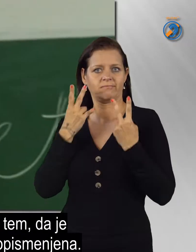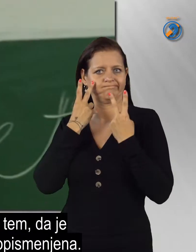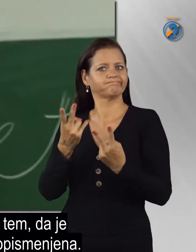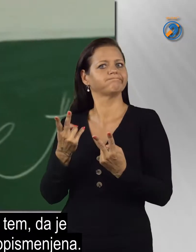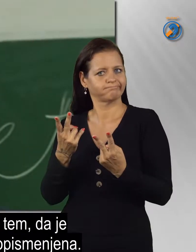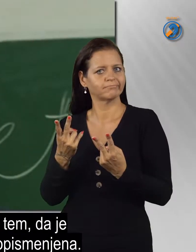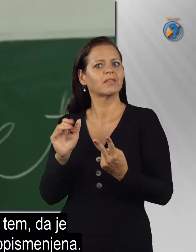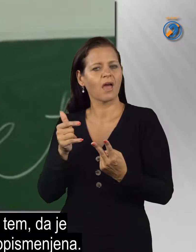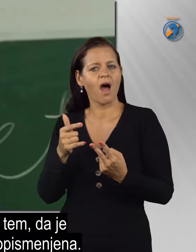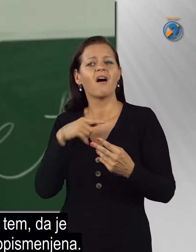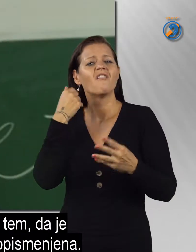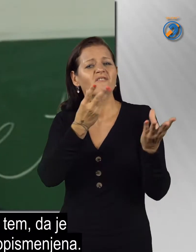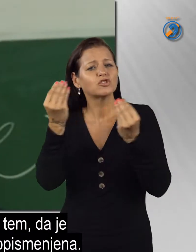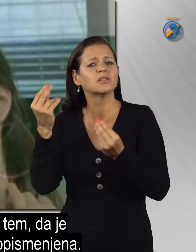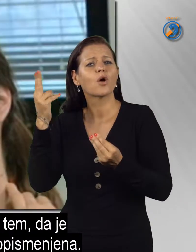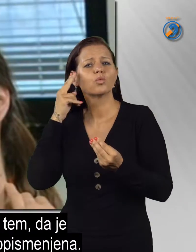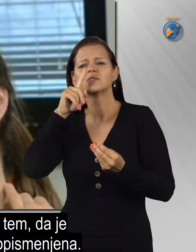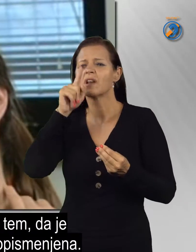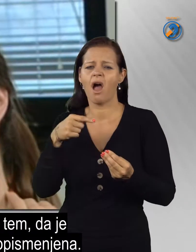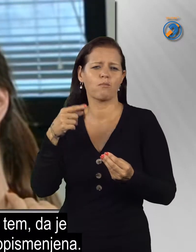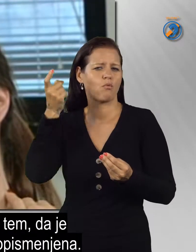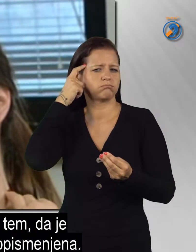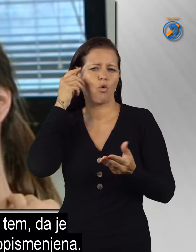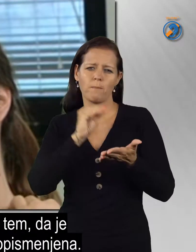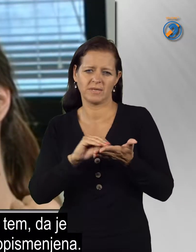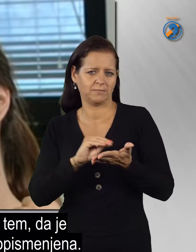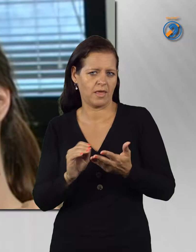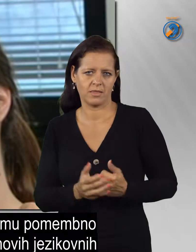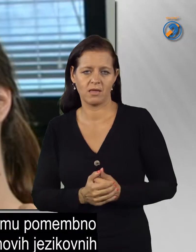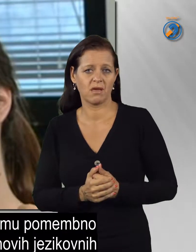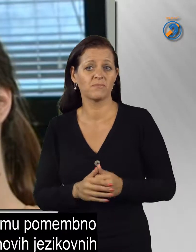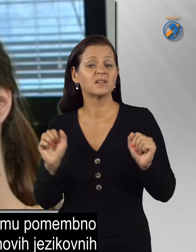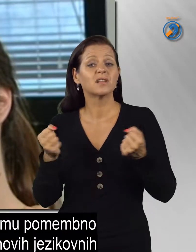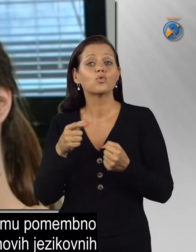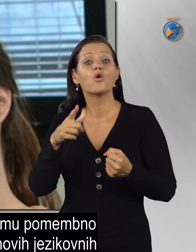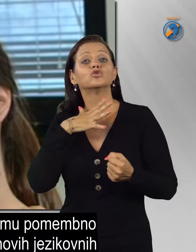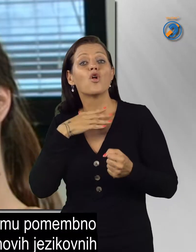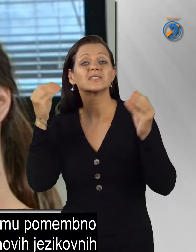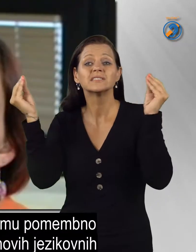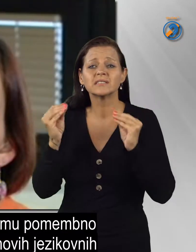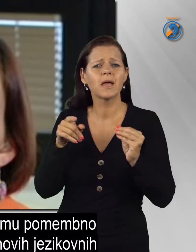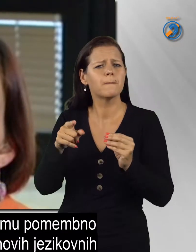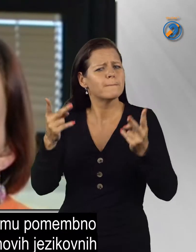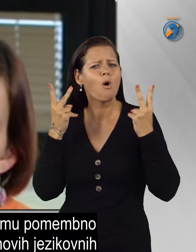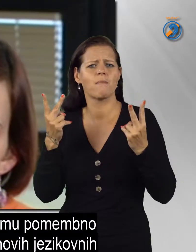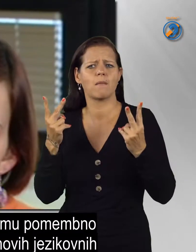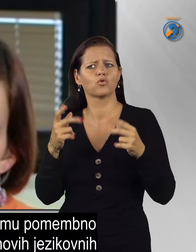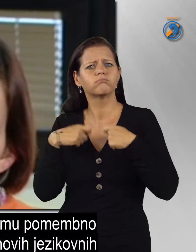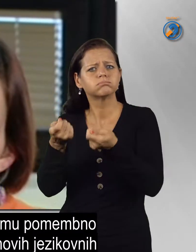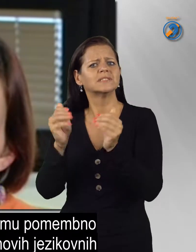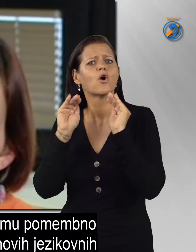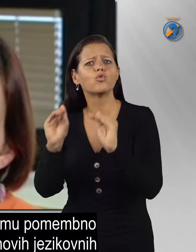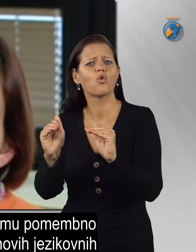gluhih slabo opismenjena. Zato je v šolskem sistemu pomembno zagotoviti